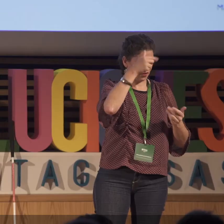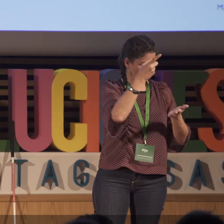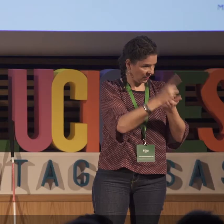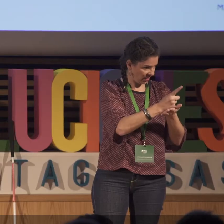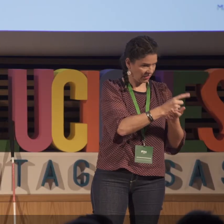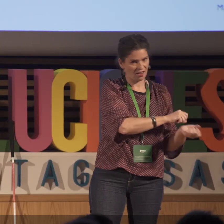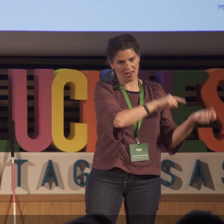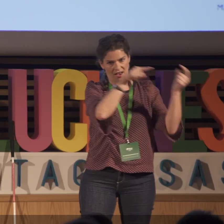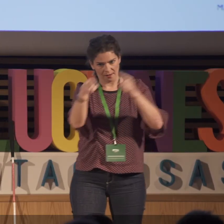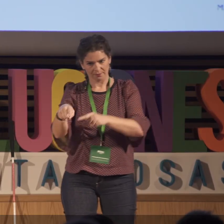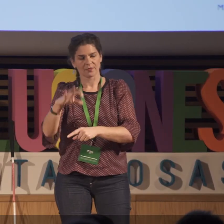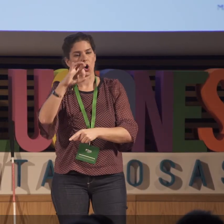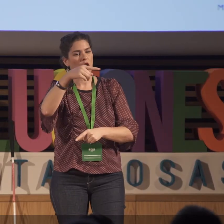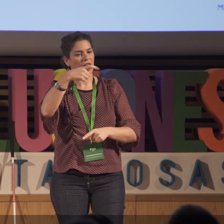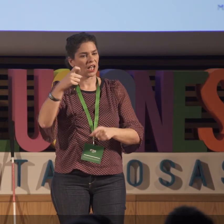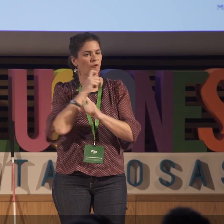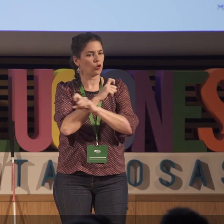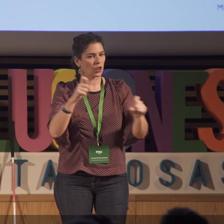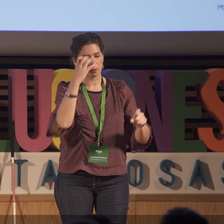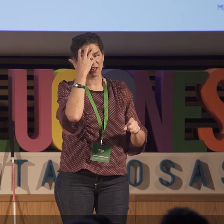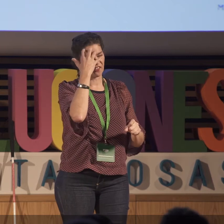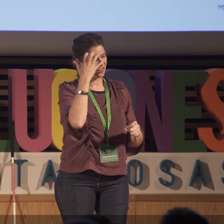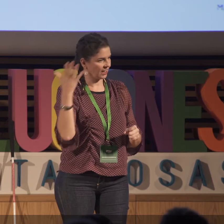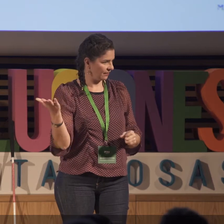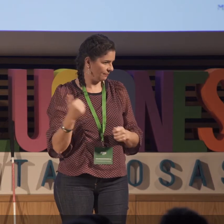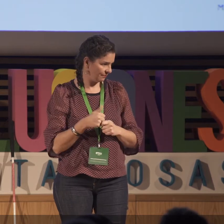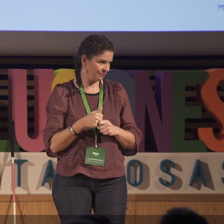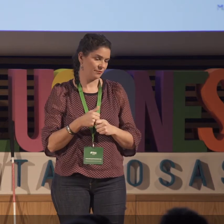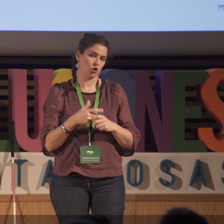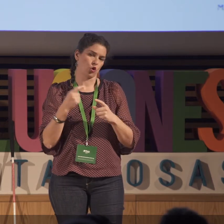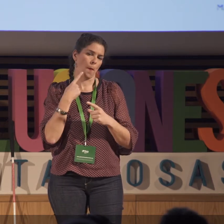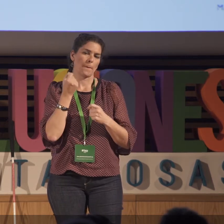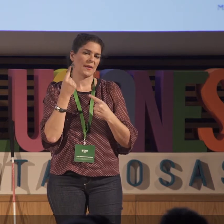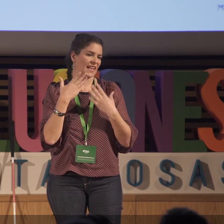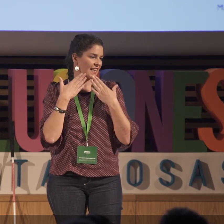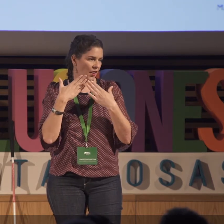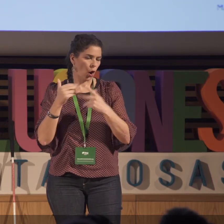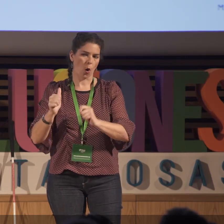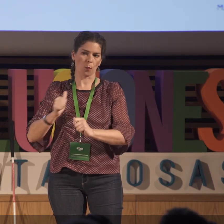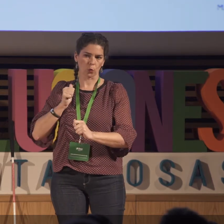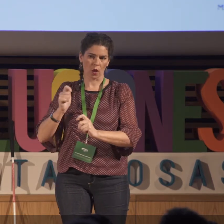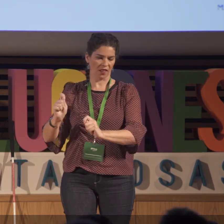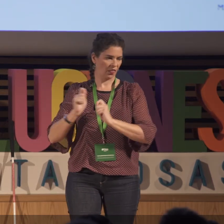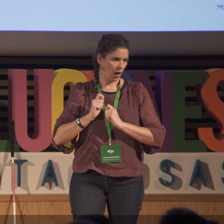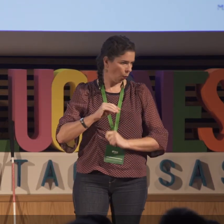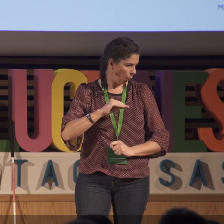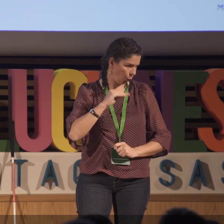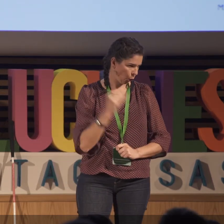Entonces volví otra vez a la India, pero volví aquí a la Fundación Vicente Ferrer. Le doy mil gracias a la Fundación